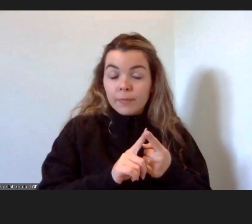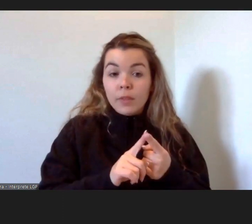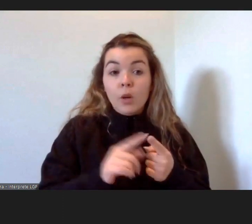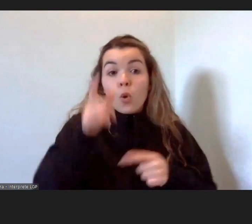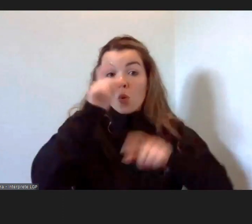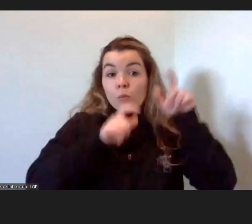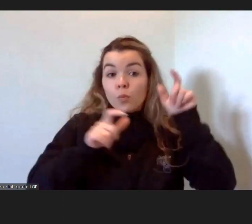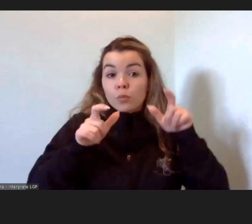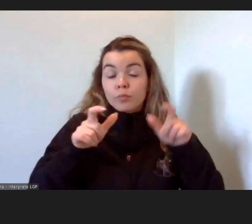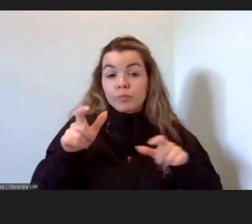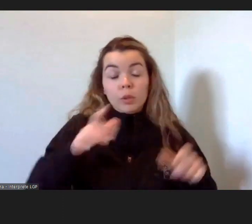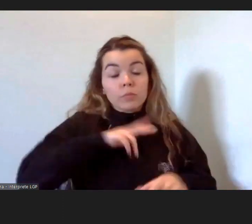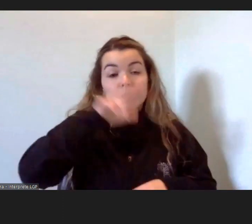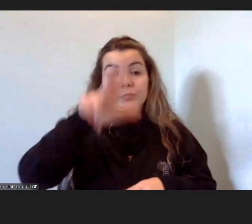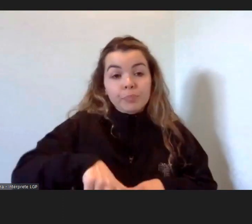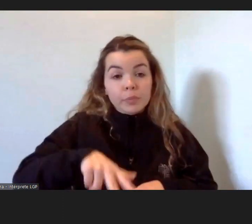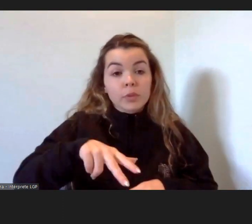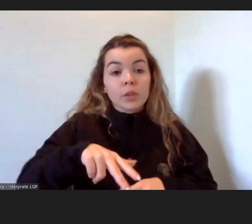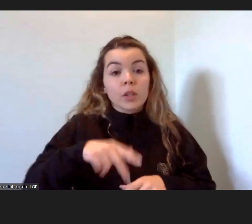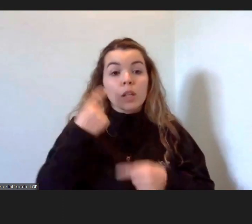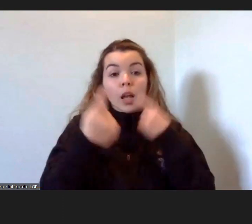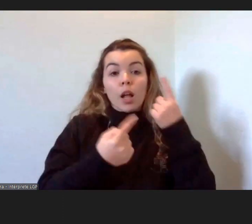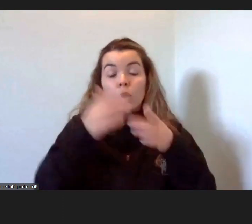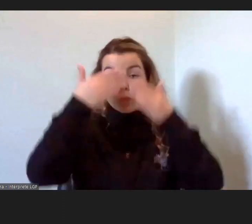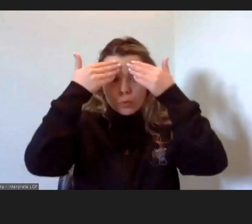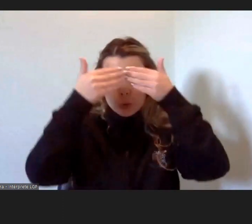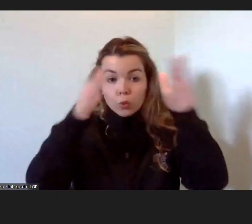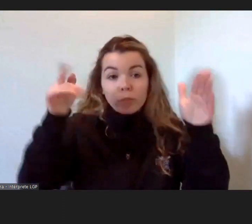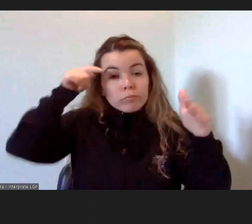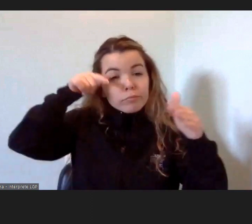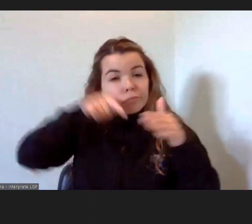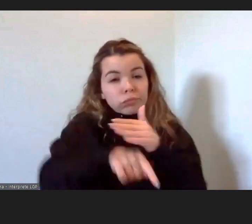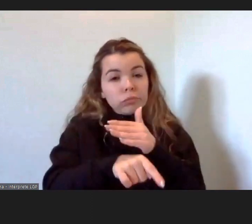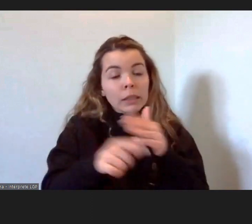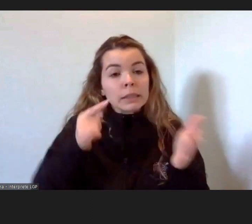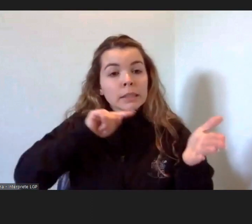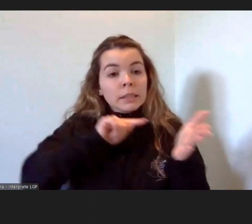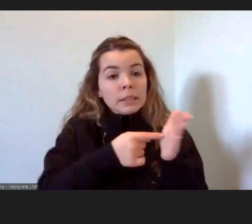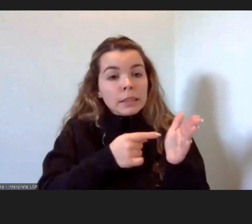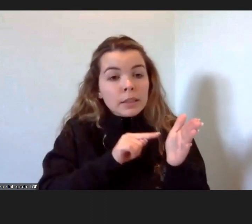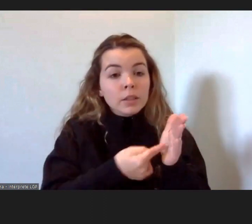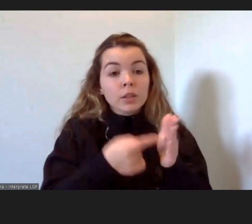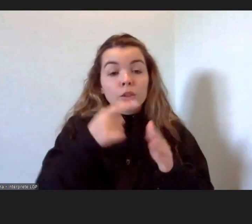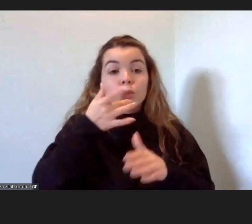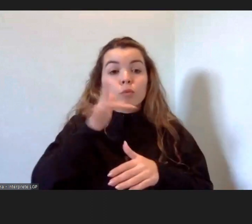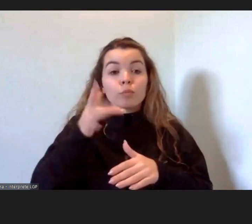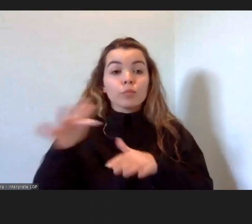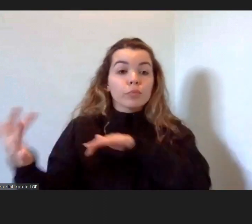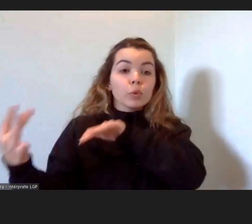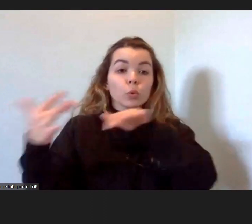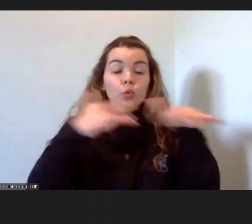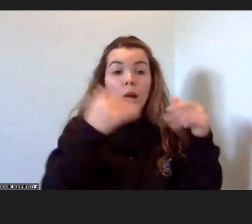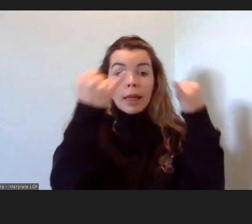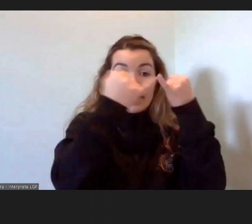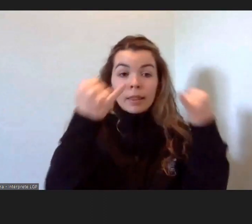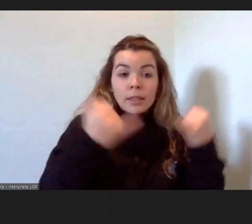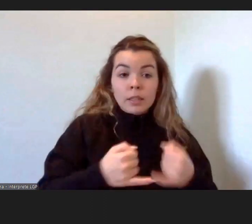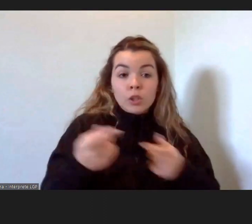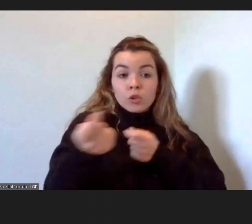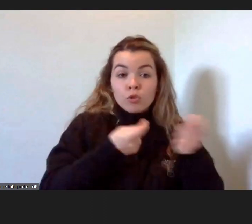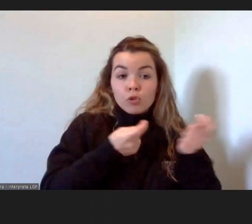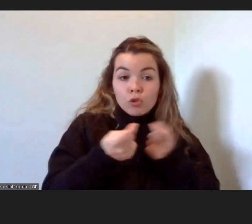e o aprofundamento da sua democracia exigem migrantes internacionais e uma gestão